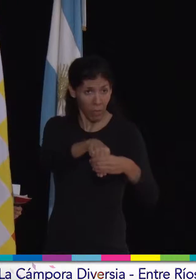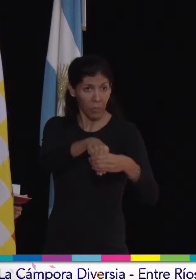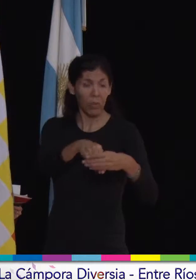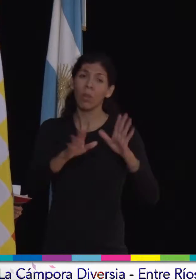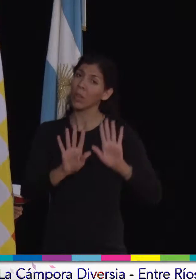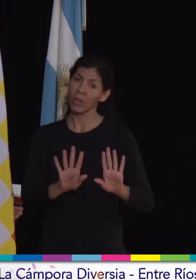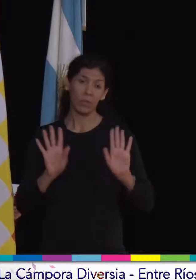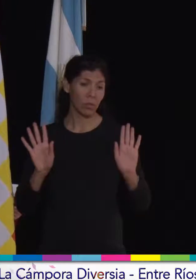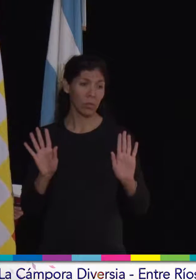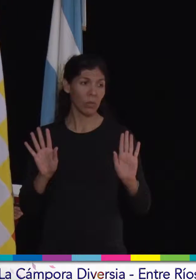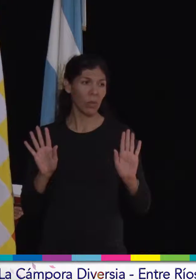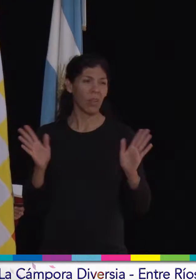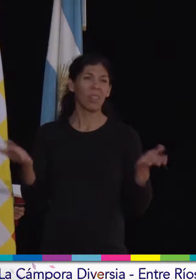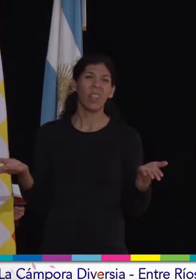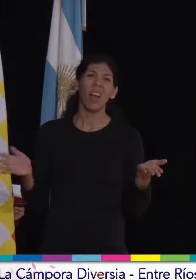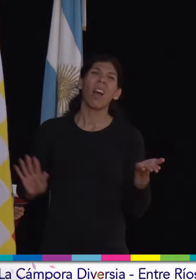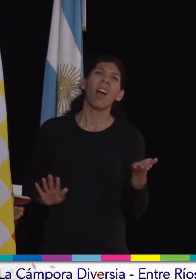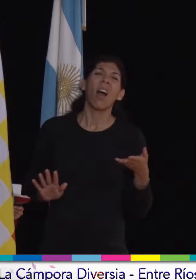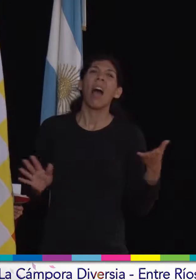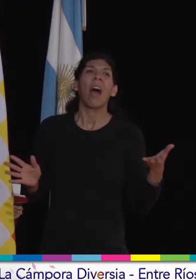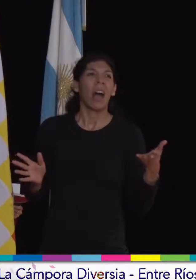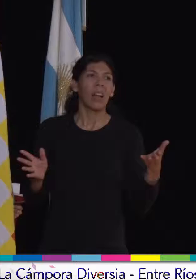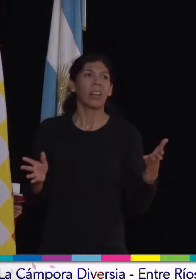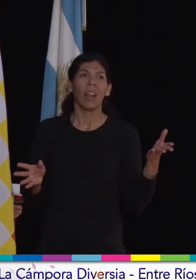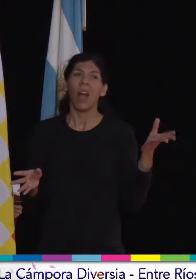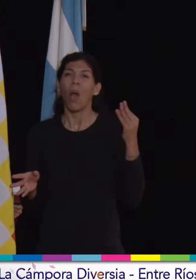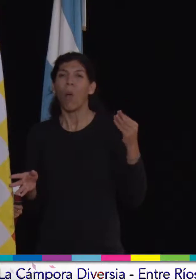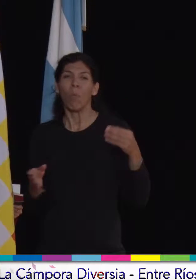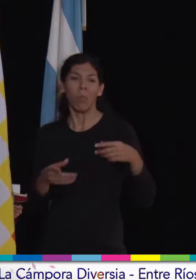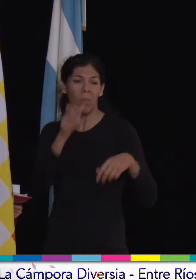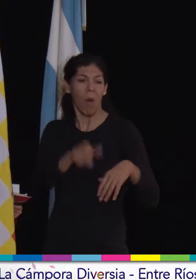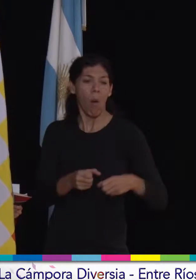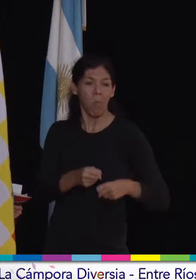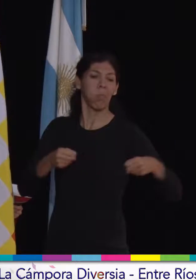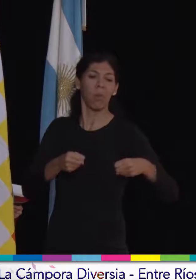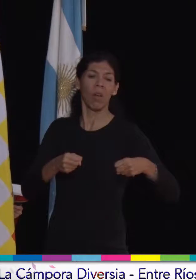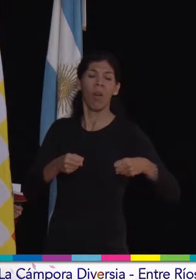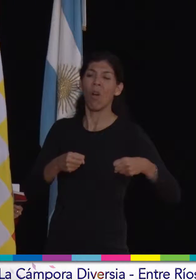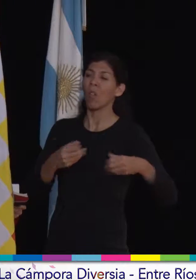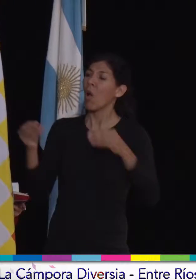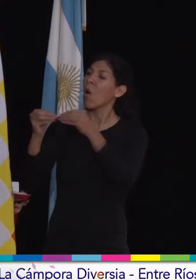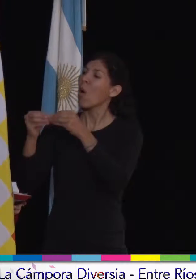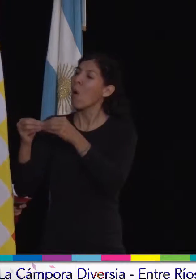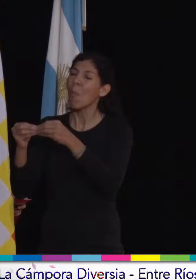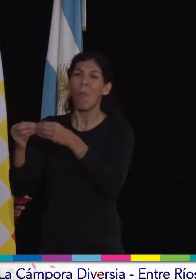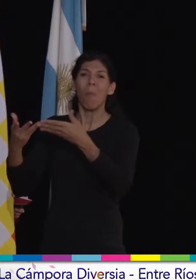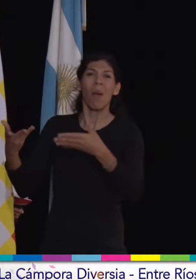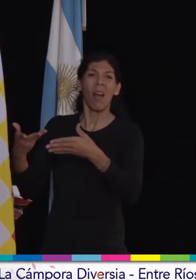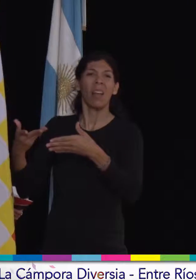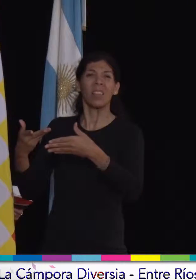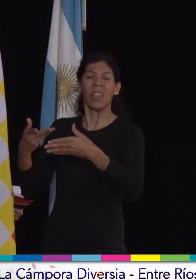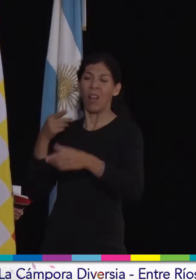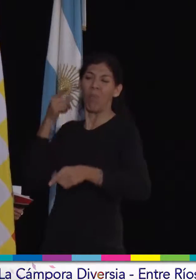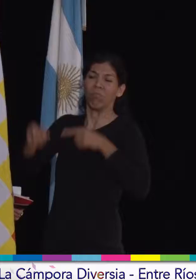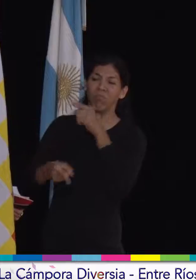eso. Yo no tengo más ganas de escuchar un gordo, con perdón de la expresión, que menosprece a una compañera porque es pública, porque es mediática.